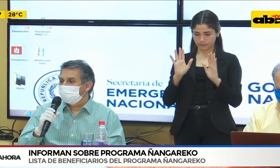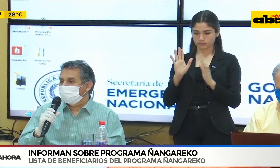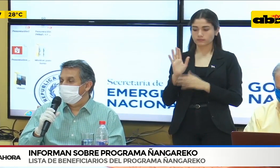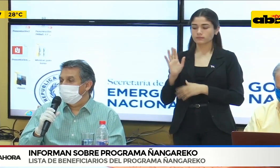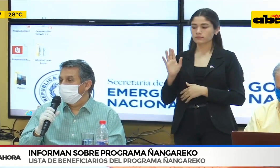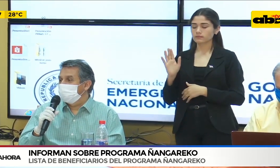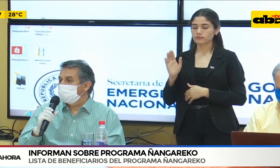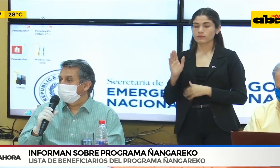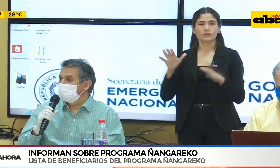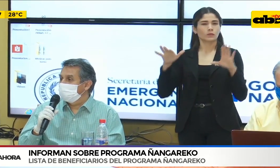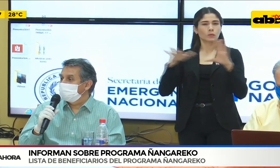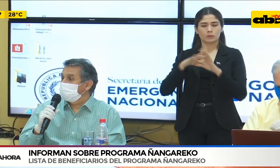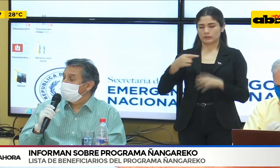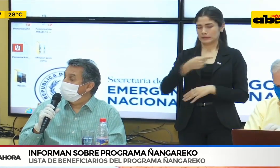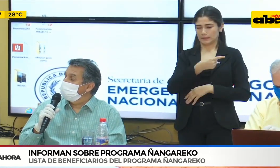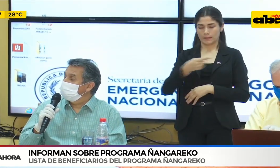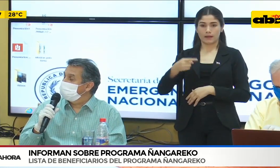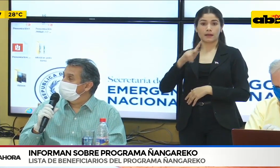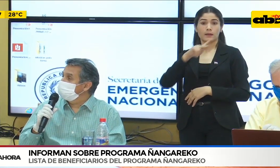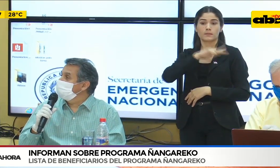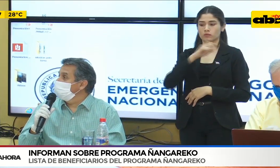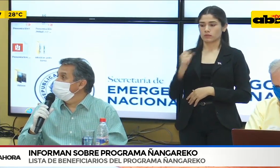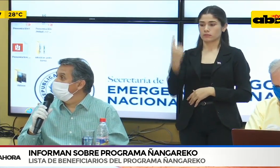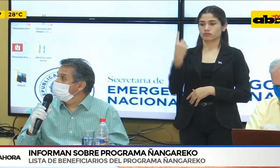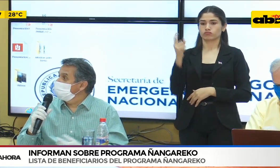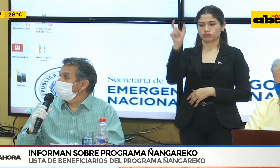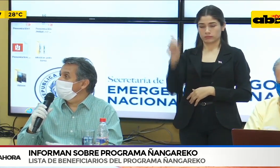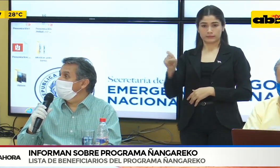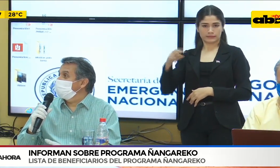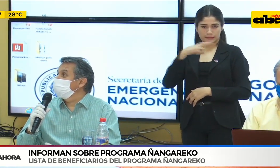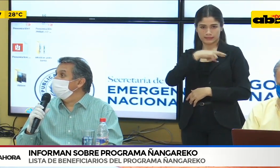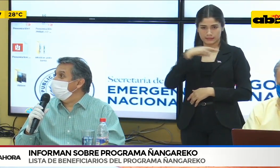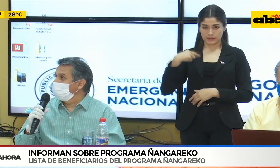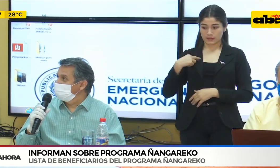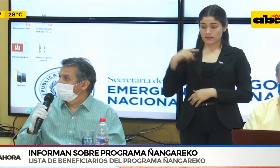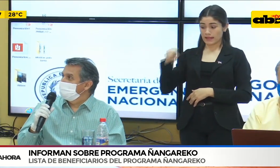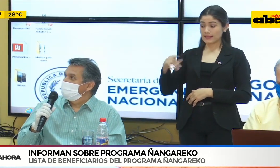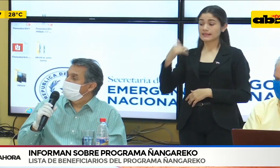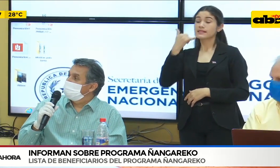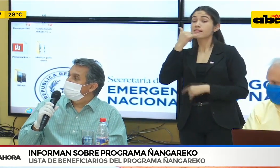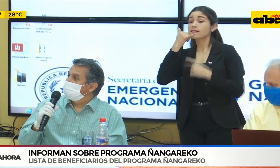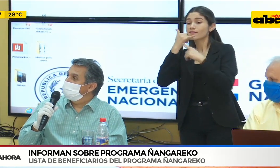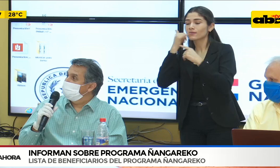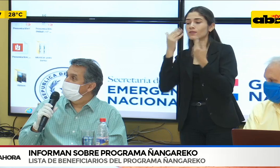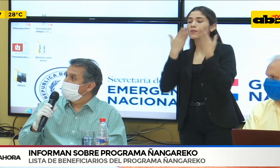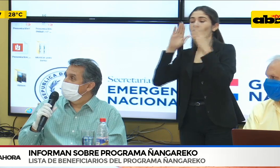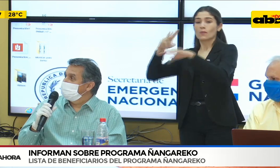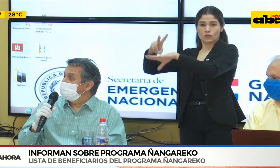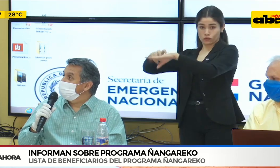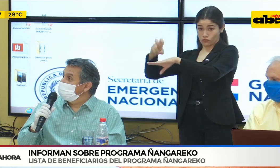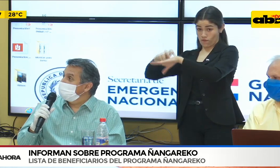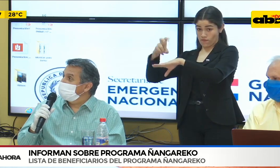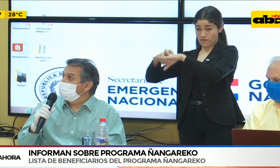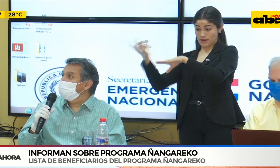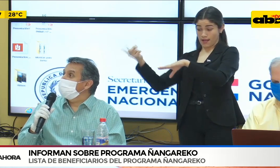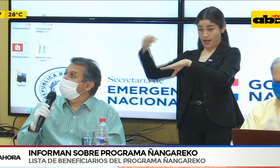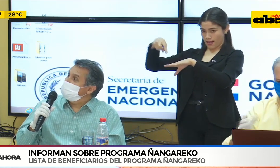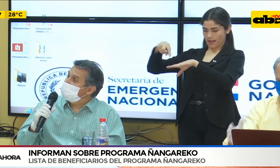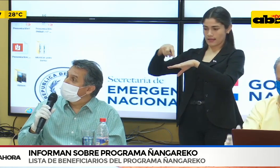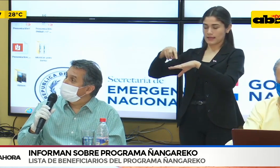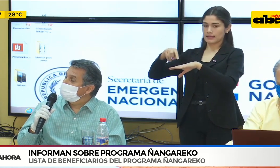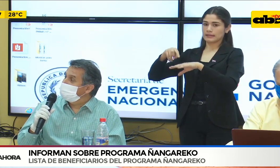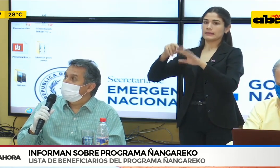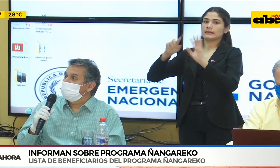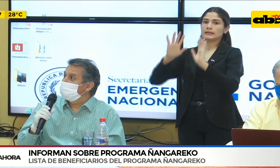un caso esta semana, de una señora que su teléfono era de la sobrina. Entonces, sin embargo, ella lo